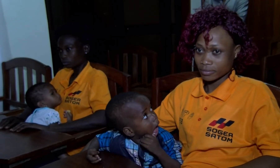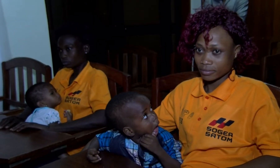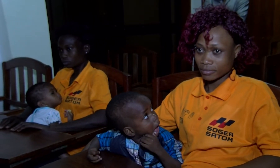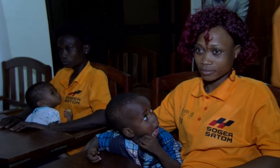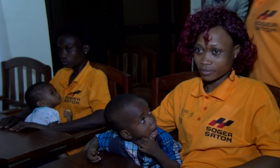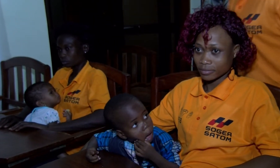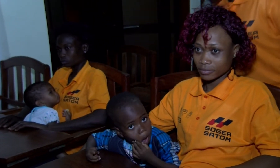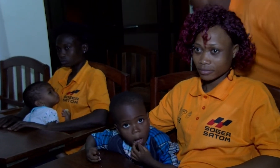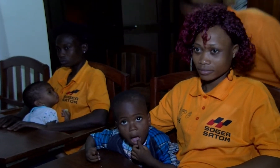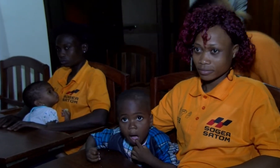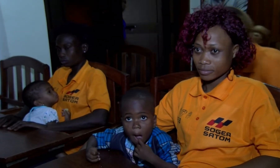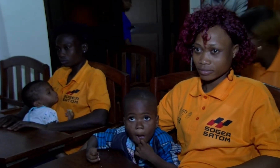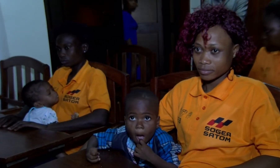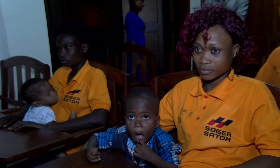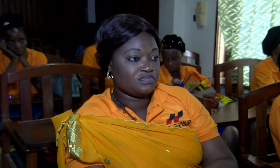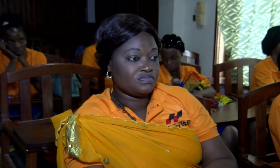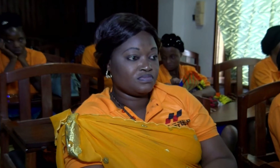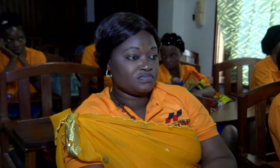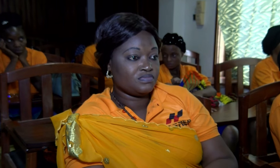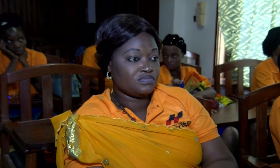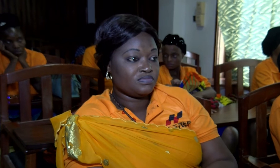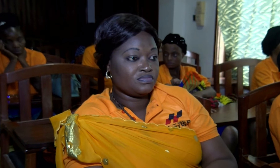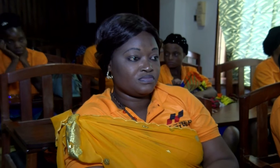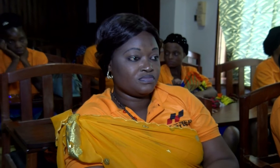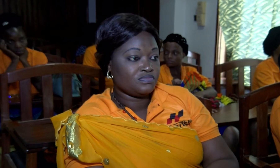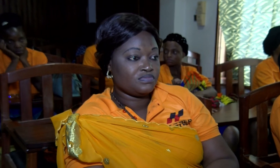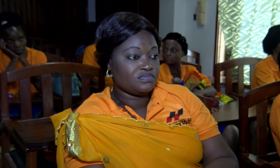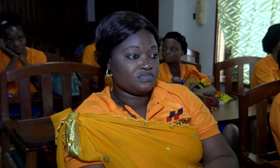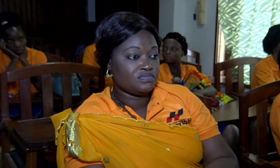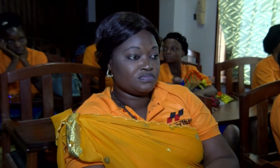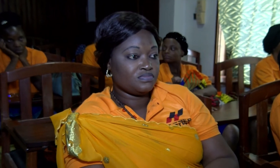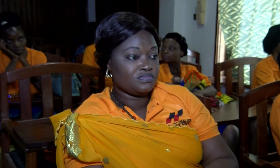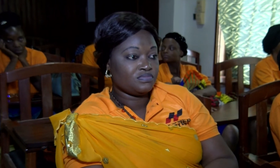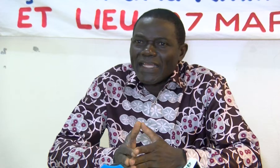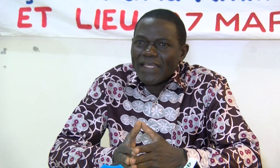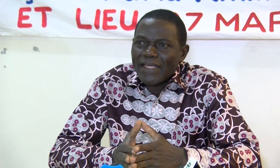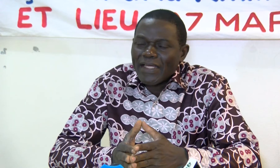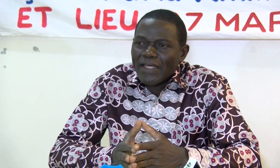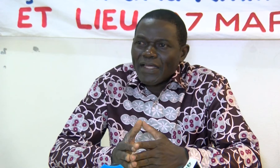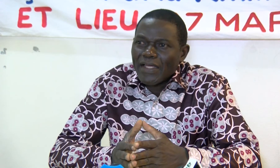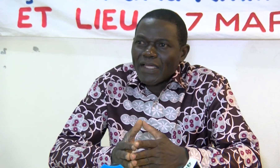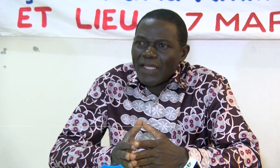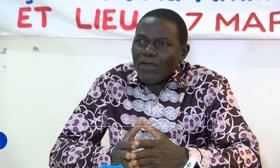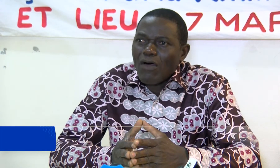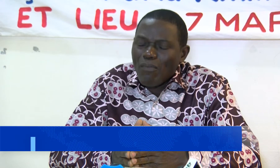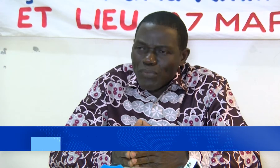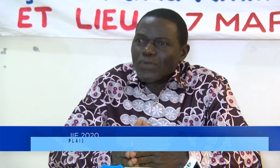permette de pouvoir insérer professionnellement les personnes handicapées qui ont pu